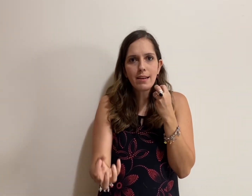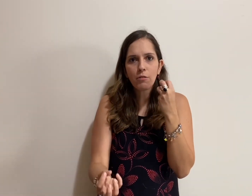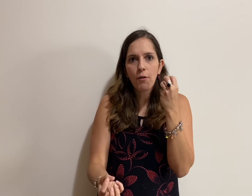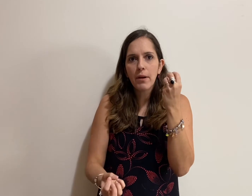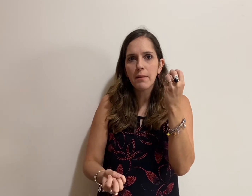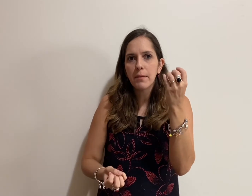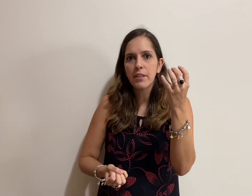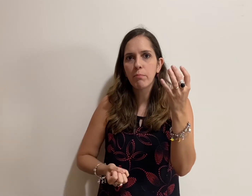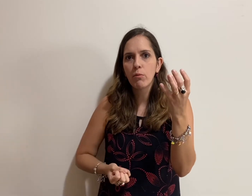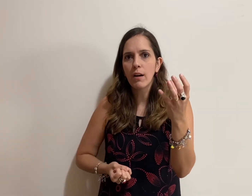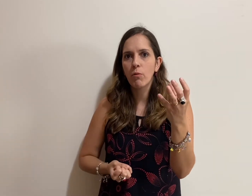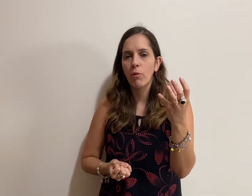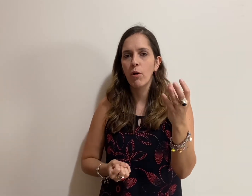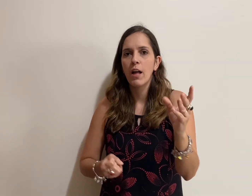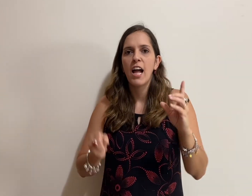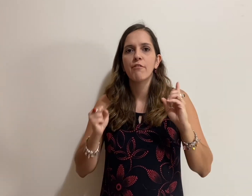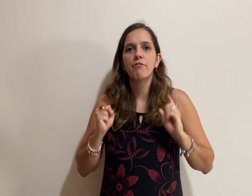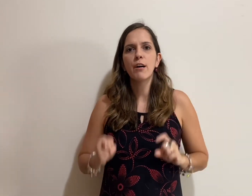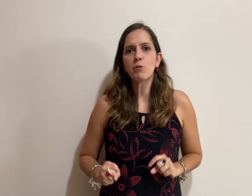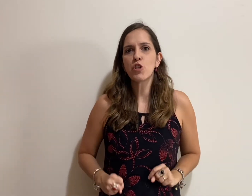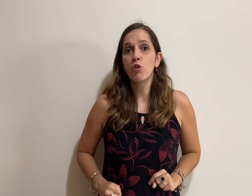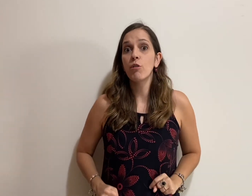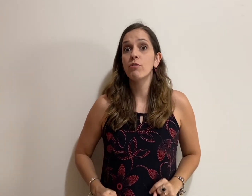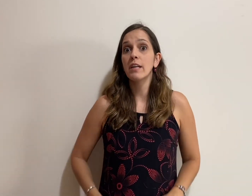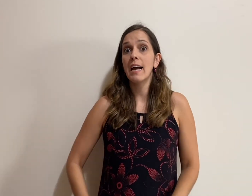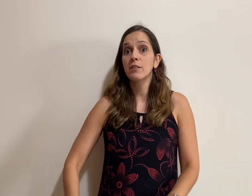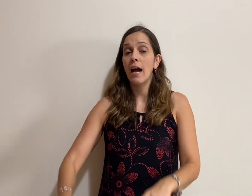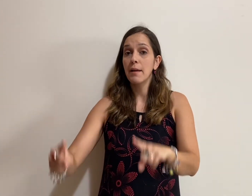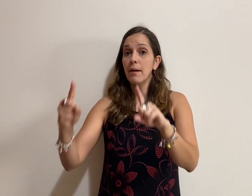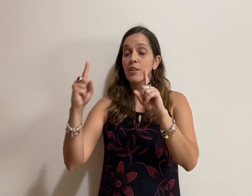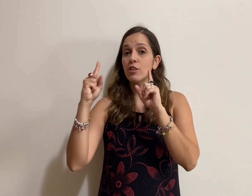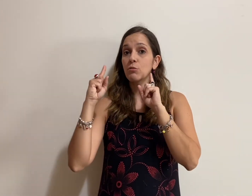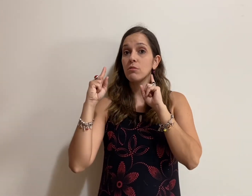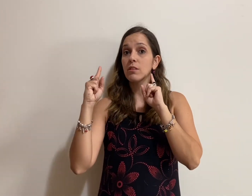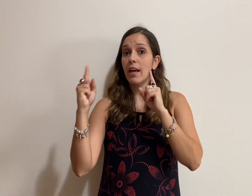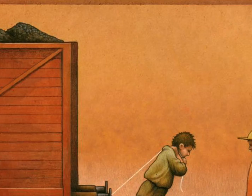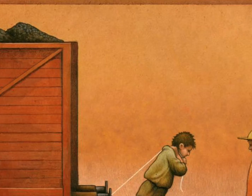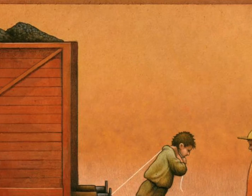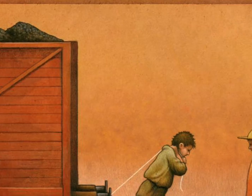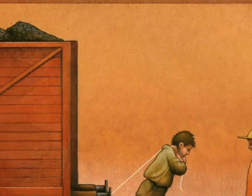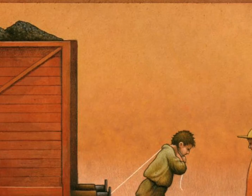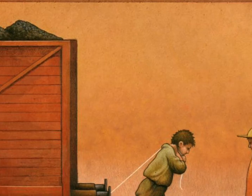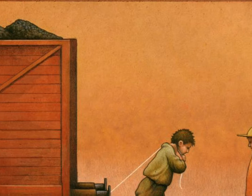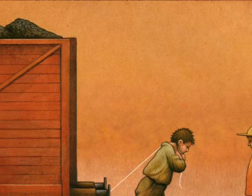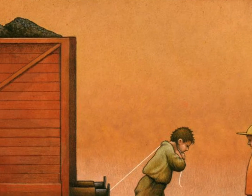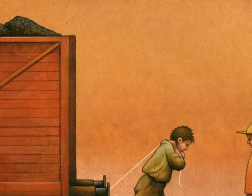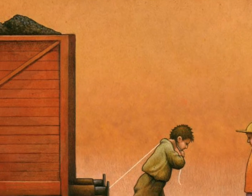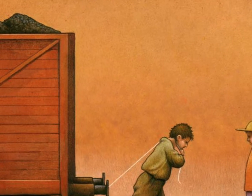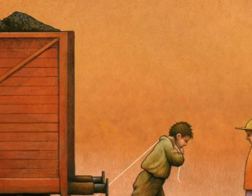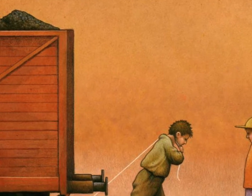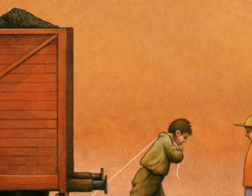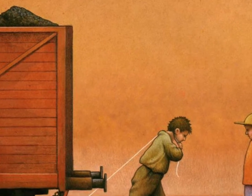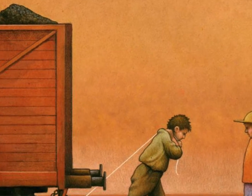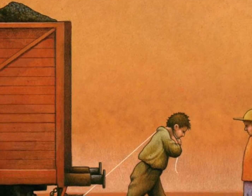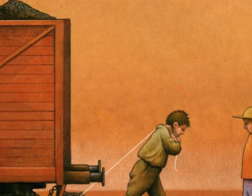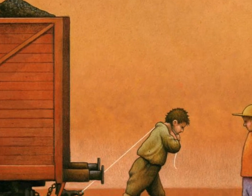como ele manipula a cor. Vamos de novo olhar a imagem do trem, certo? Olha como ele coloca o tom de